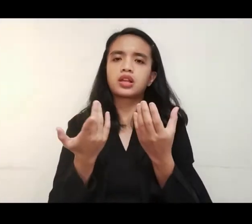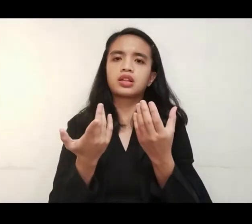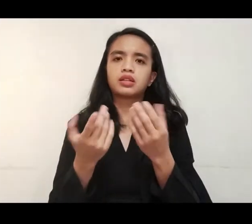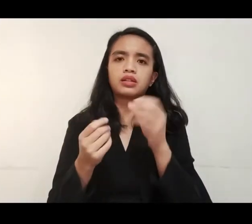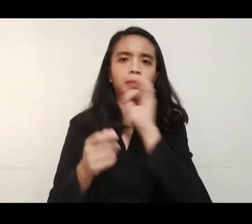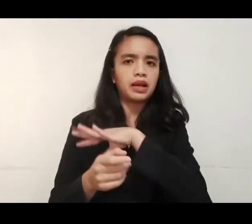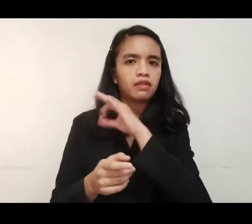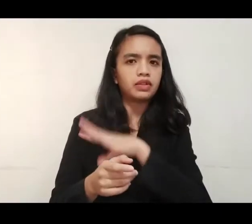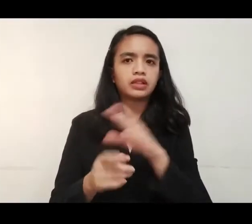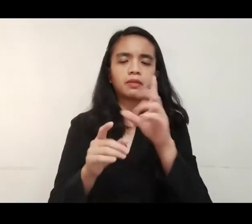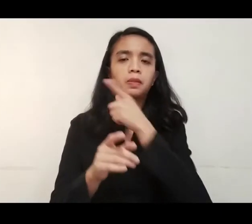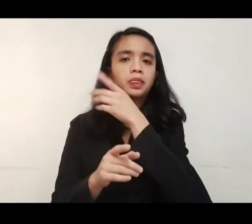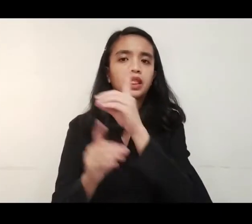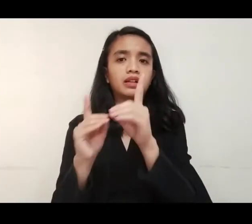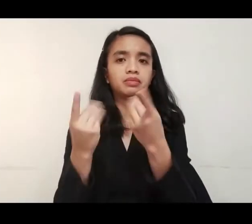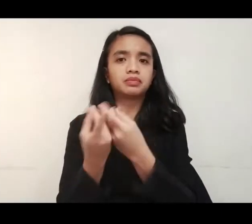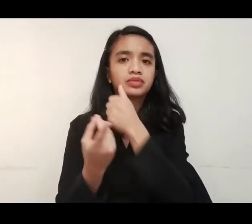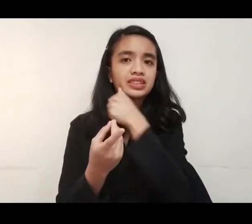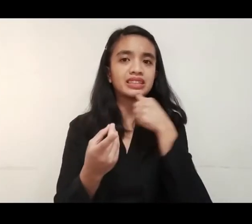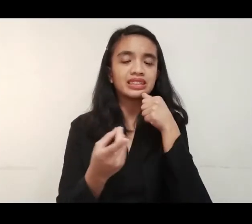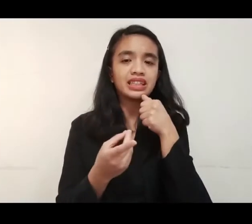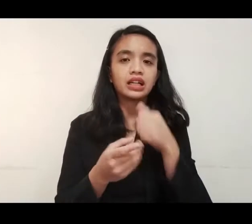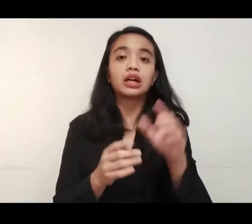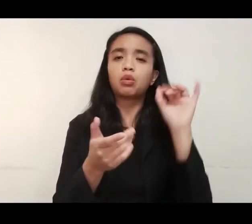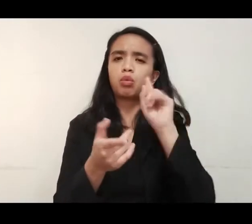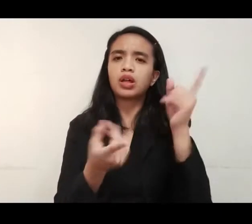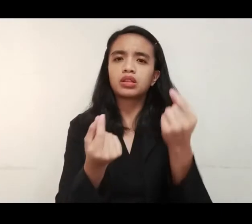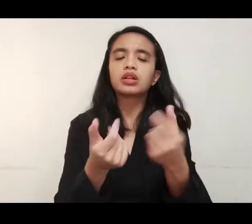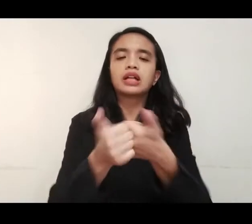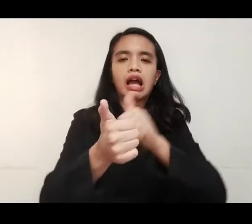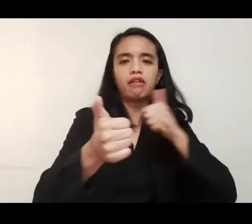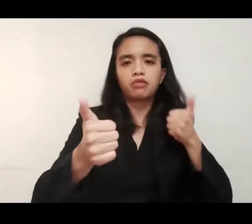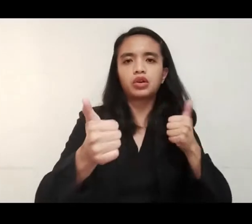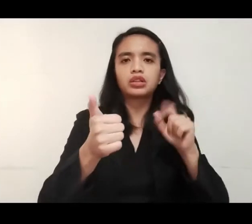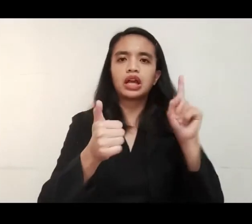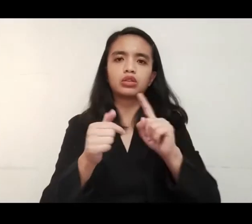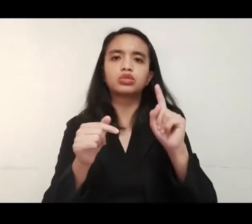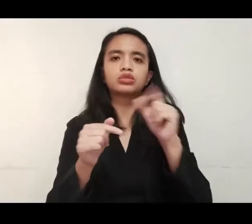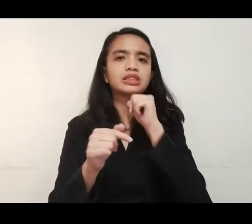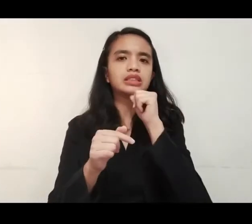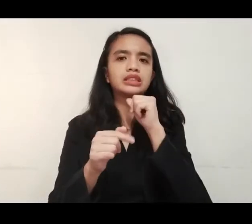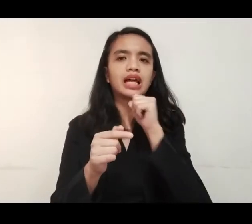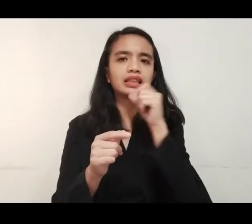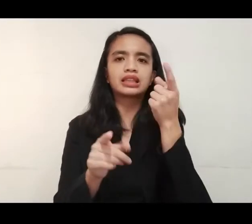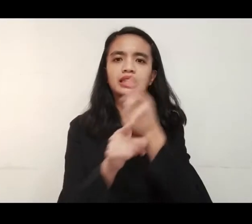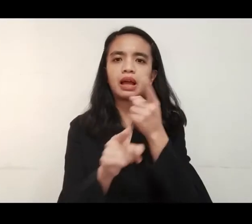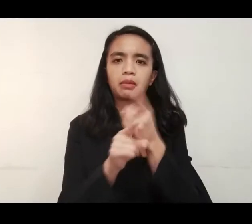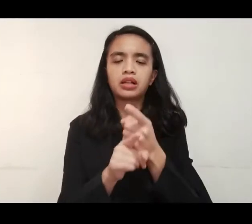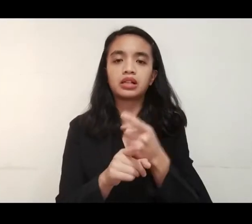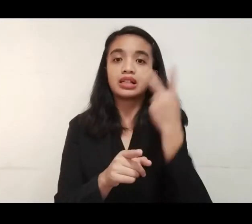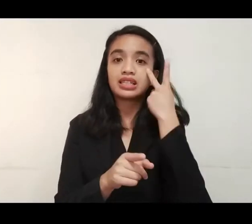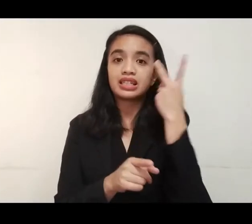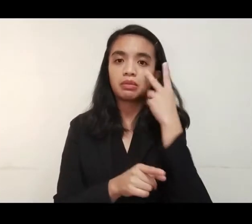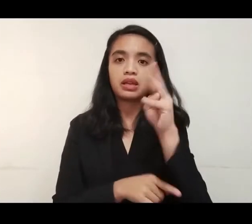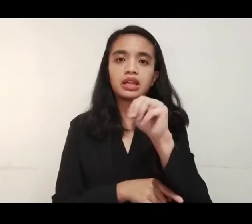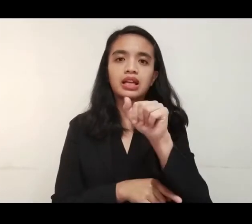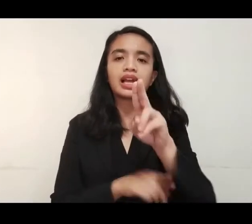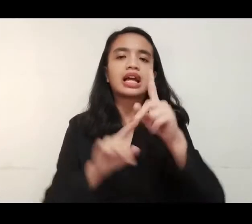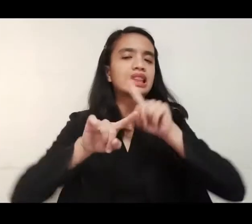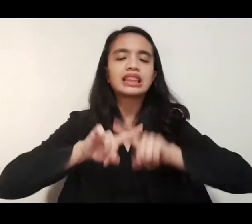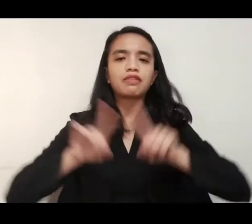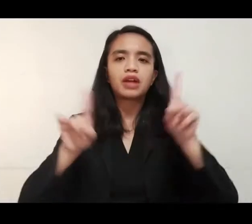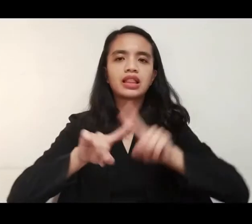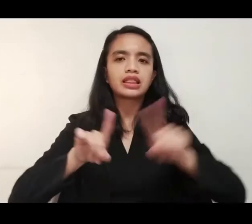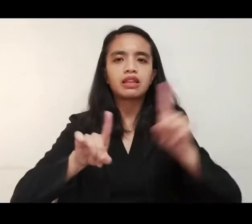Department of Agriculture. Layon itong maiwasan ng anumang irregularidad sa pagpapatupad ng programa. Paglilinaw ng MAO,